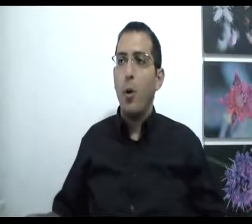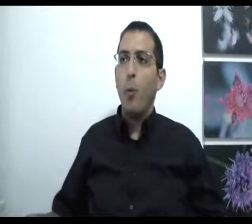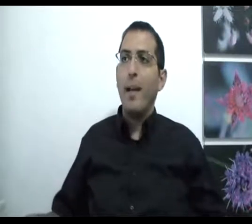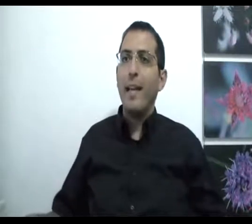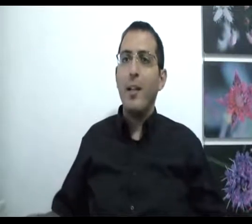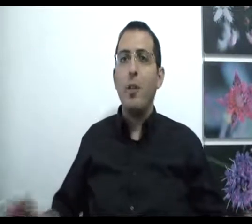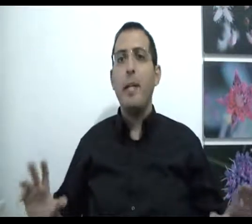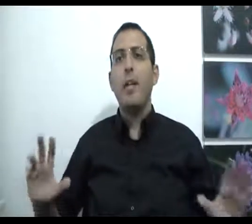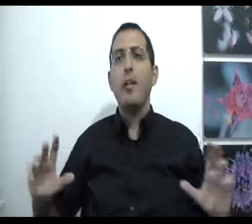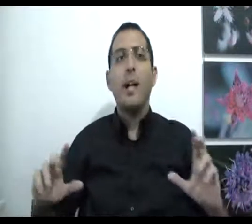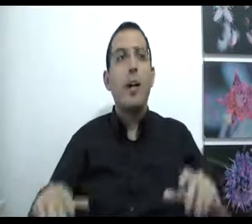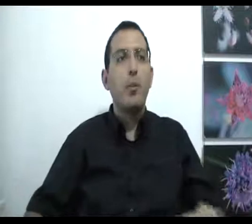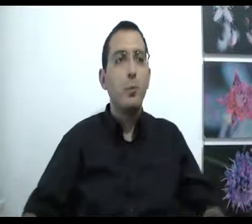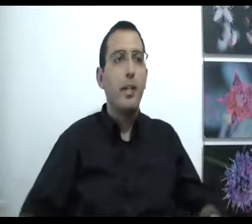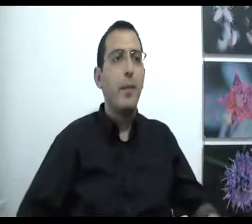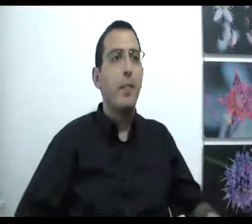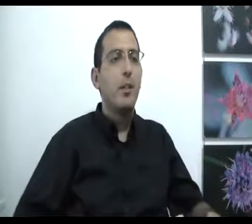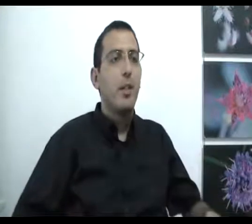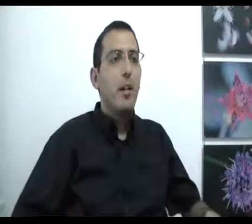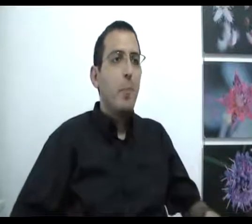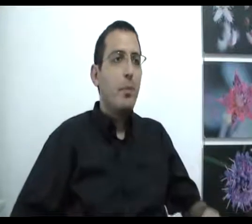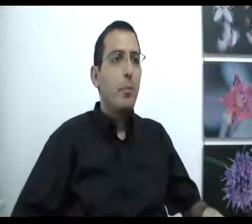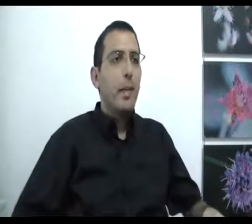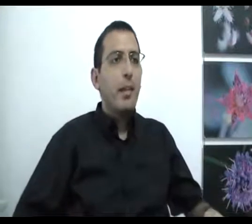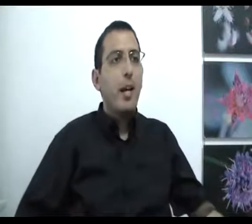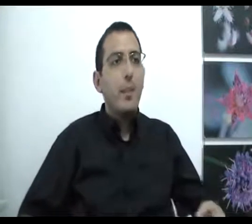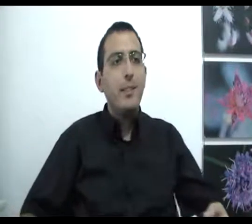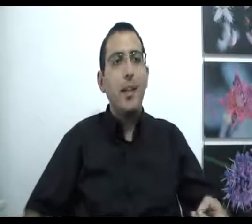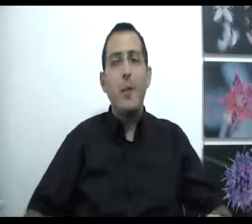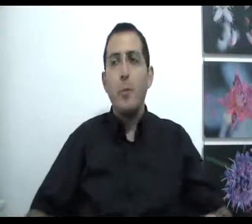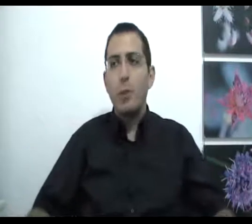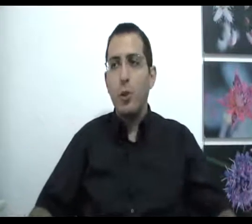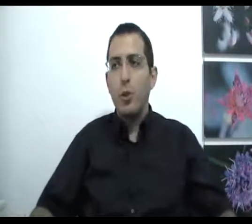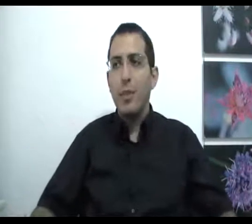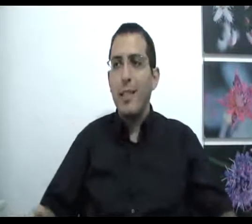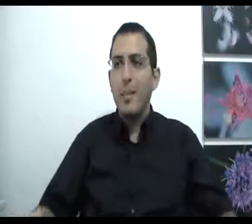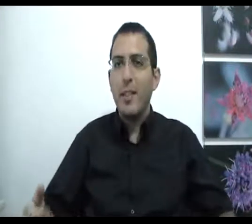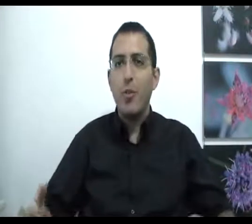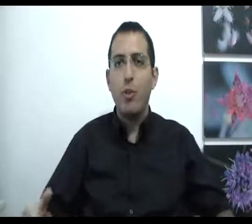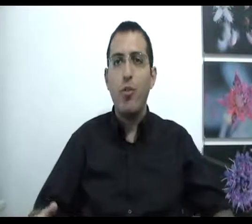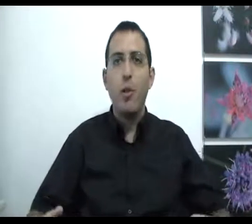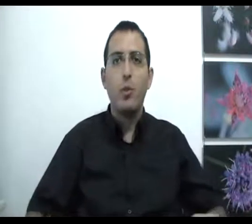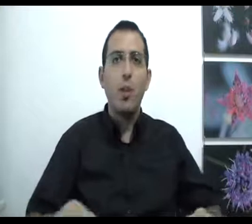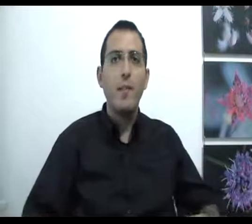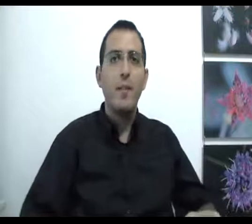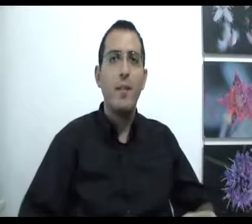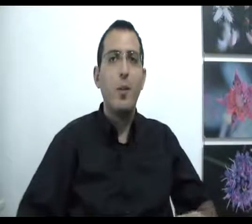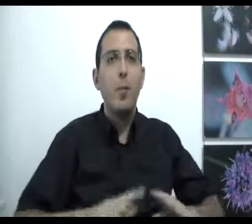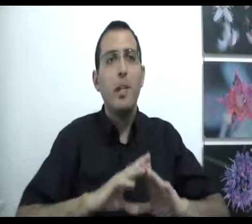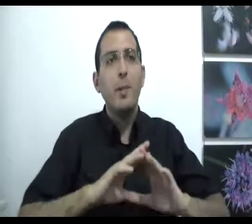הוא מגיע לכל מיני רעיונות מוזרים מה זאת אומרת? לחפש את האמת פירושו שהאדם מתחיל לשאול שאלות כל דבר ודבר הוא לא מקבל